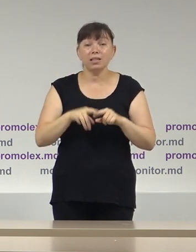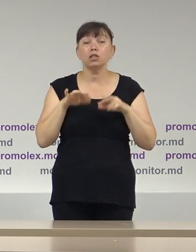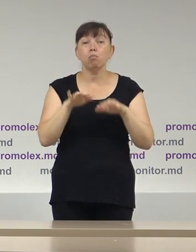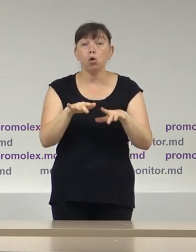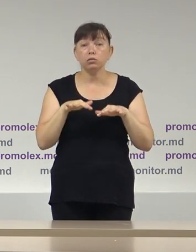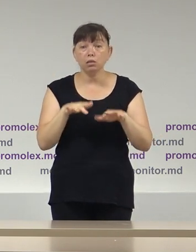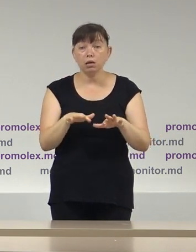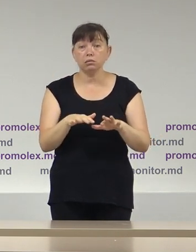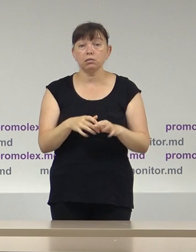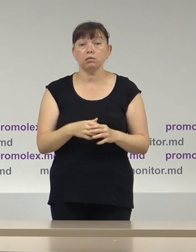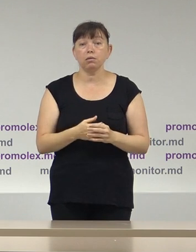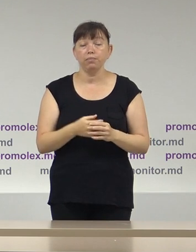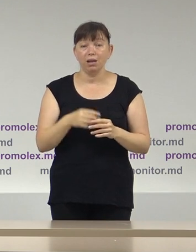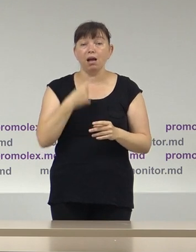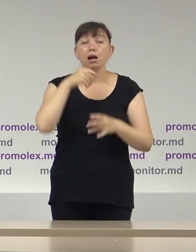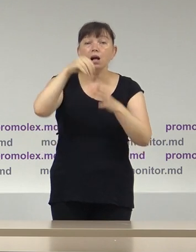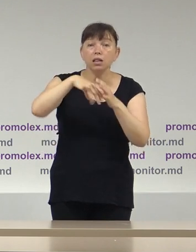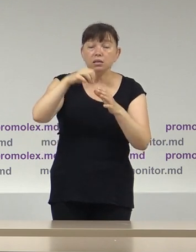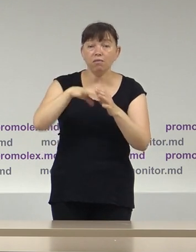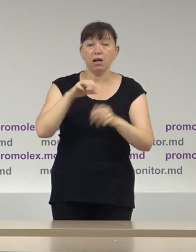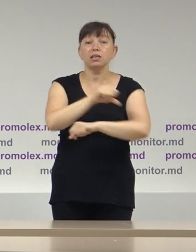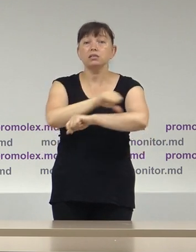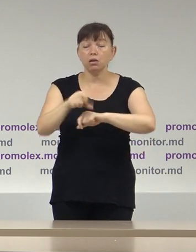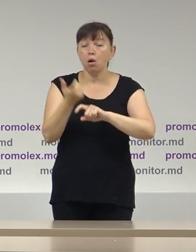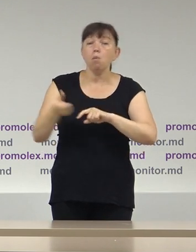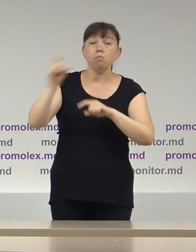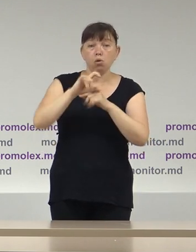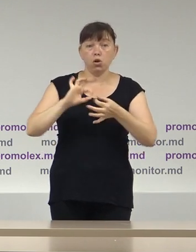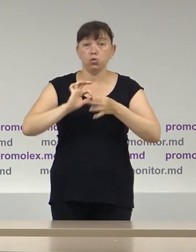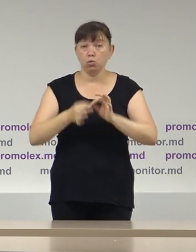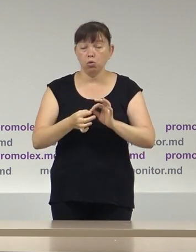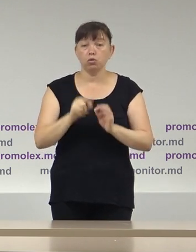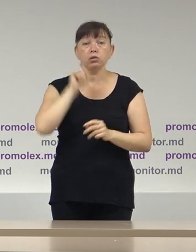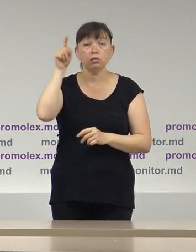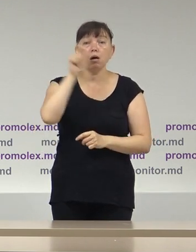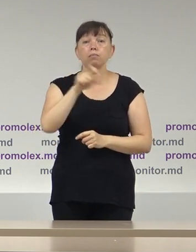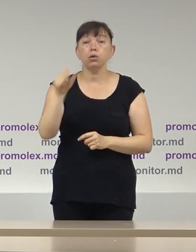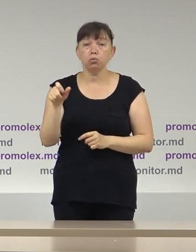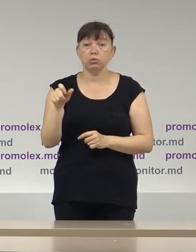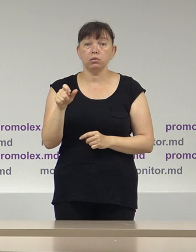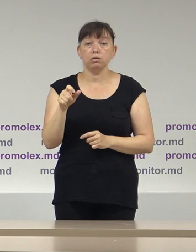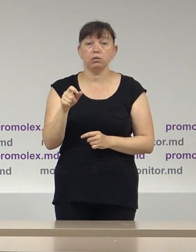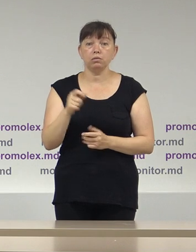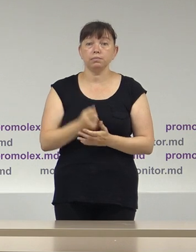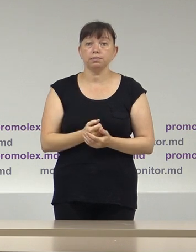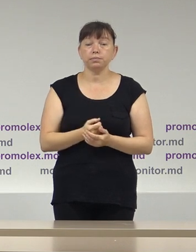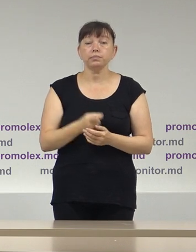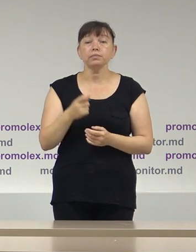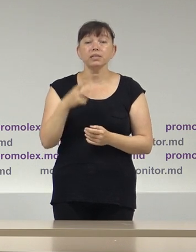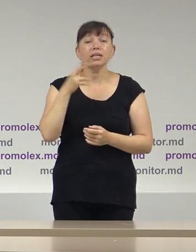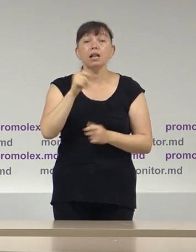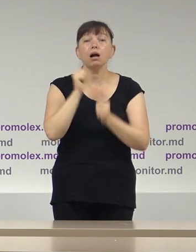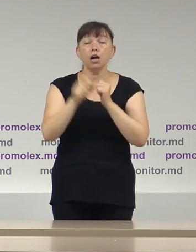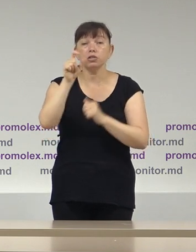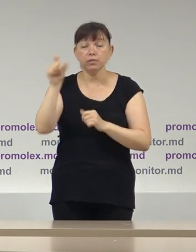de votare în diasporă este mult mai complicat. Acolo pentru fiecare